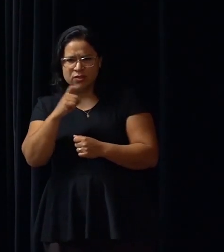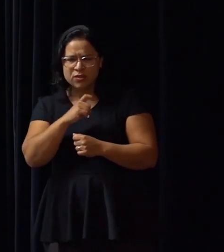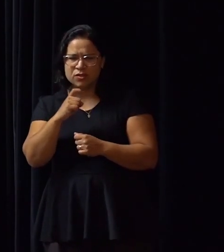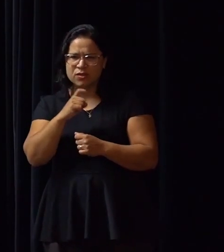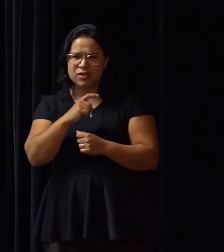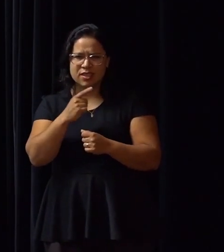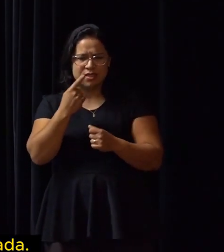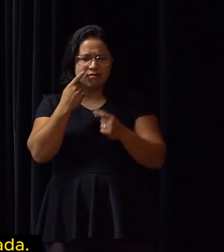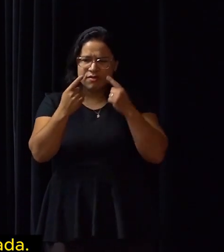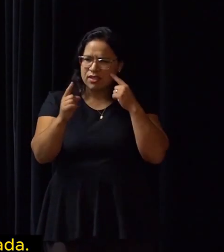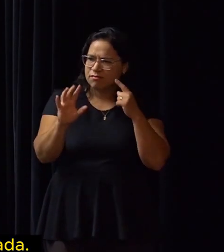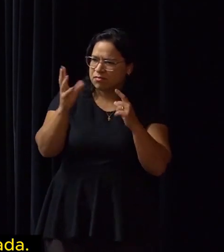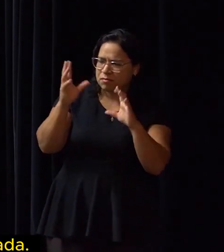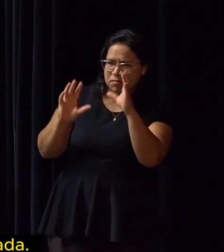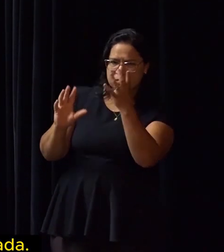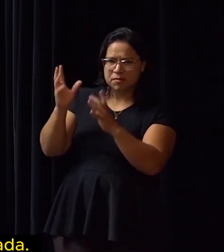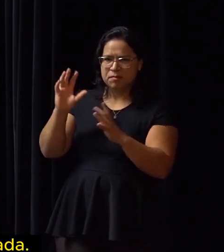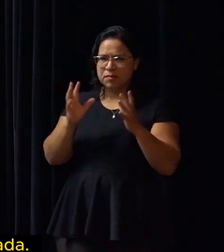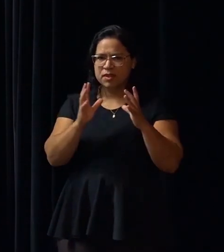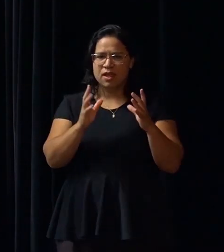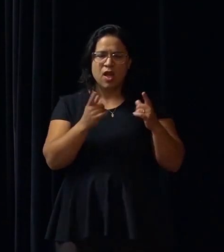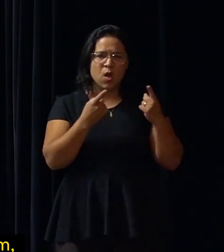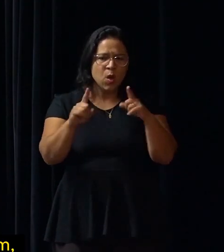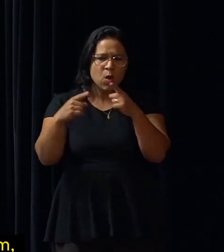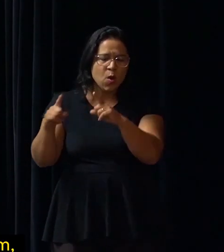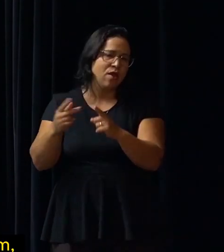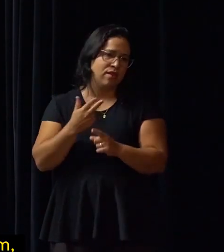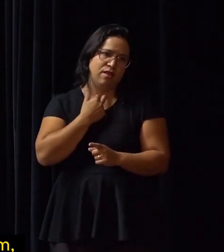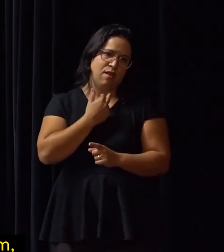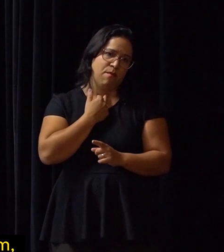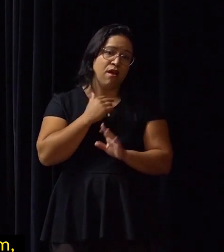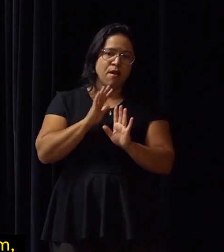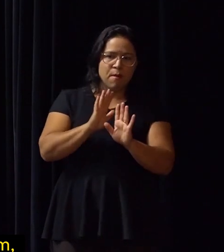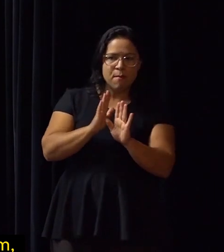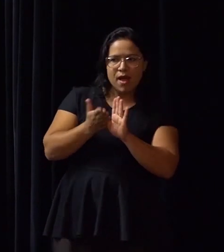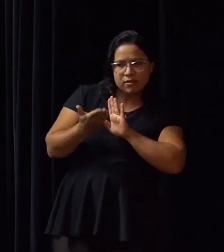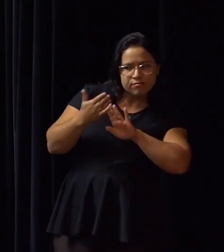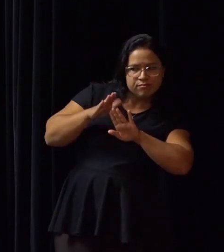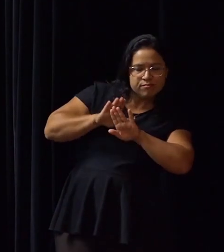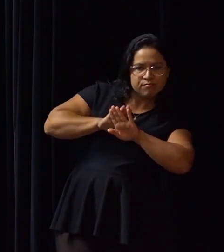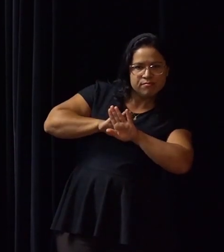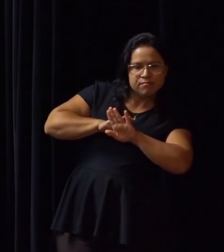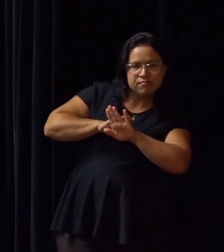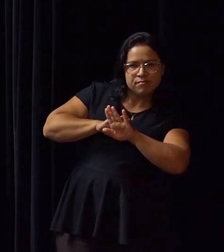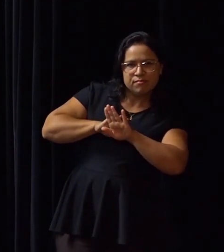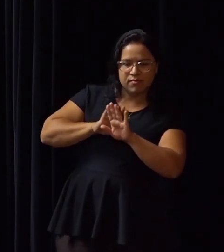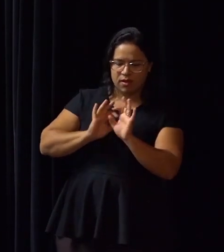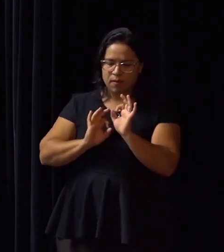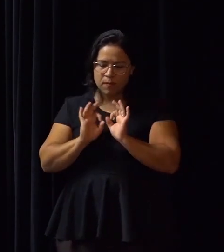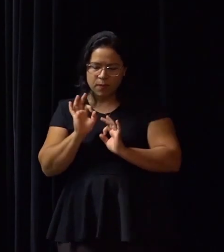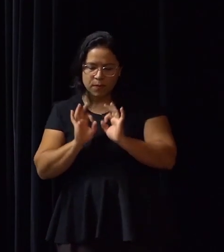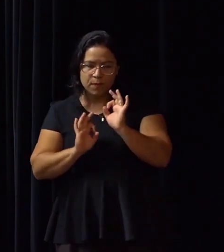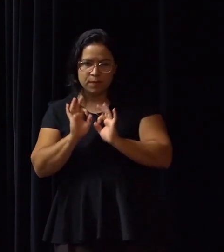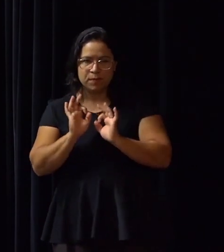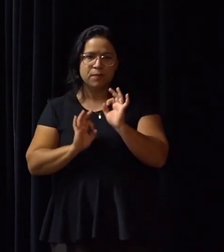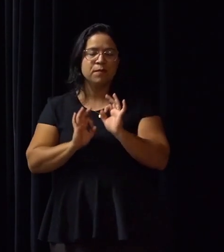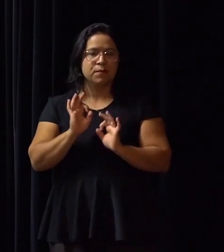não pode ser tolerada, mas a camuflagem, a montagem,